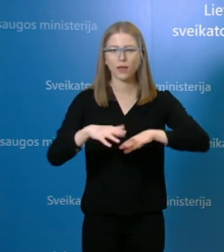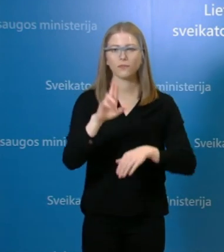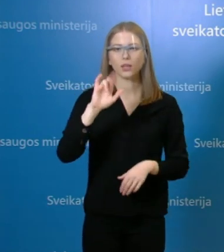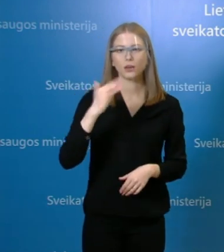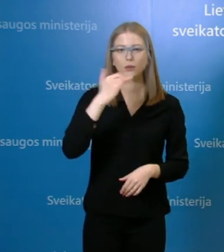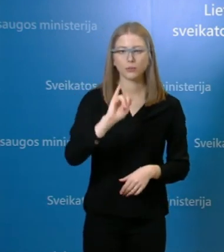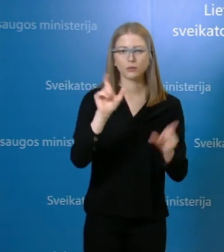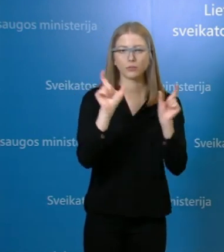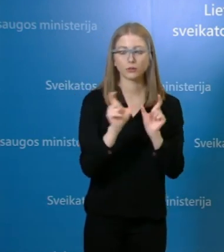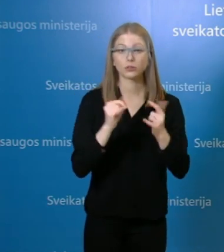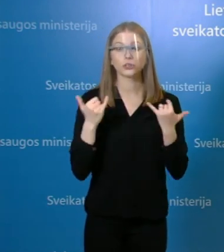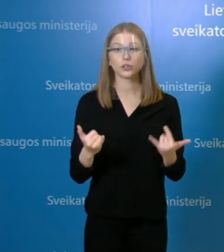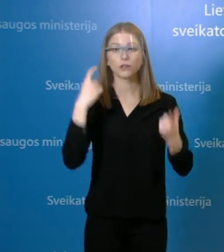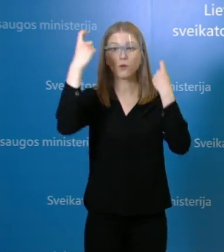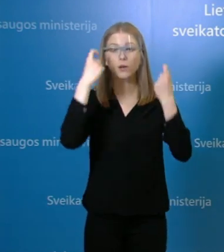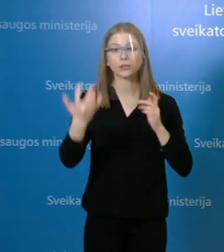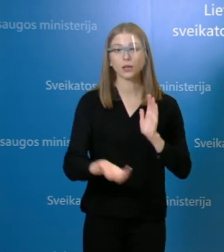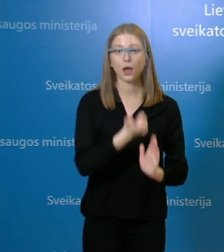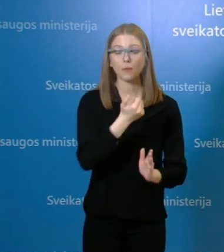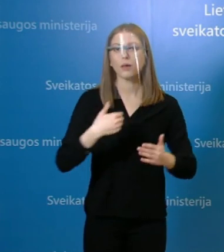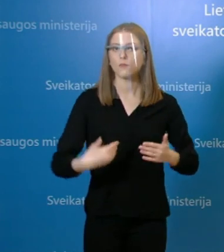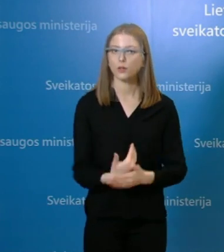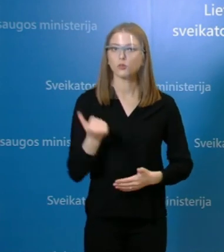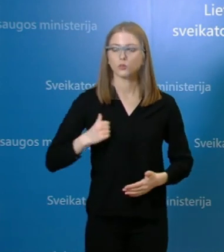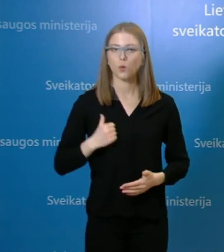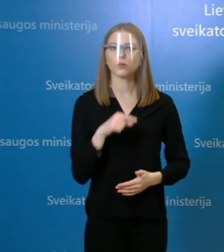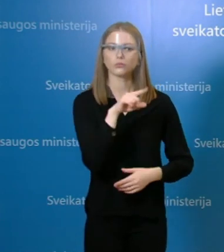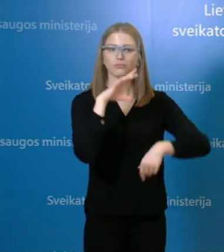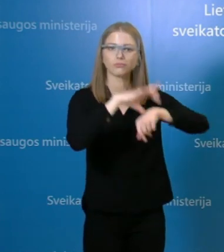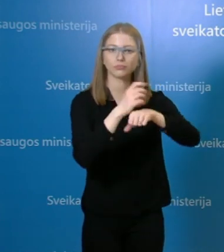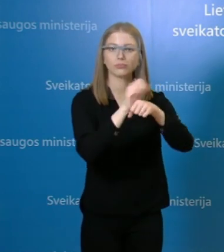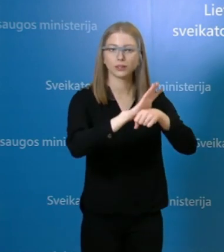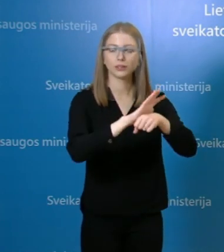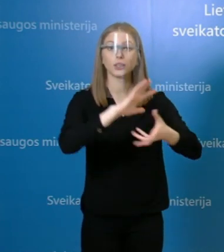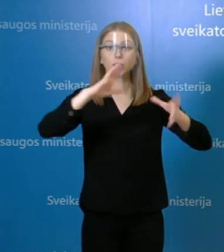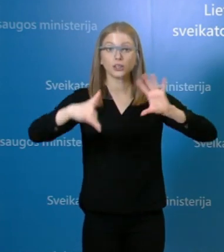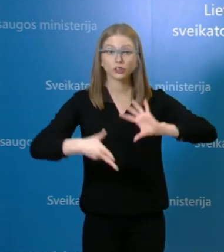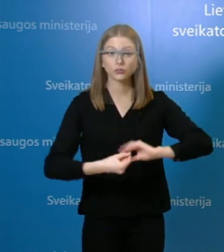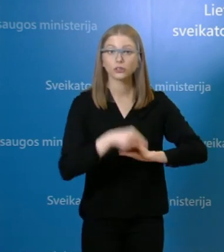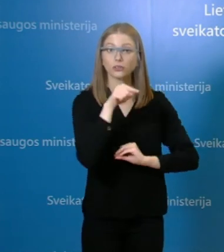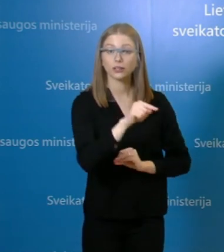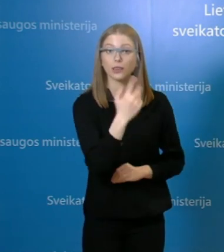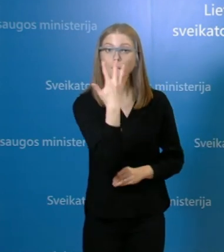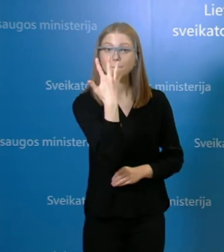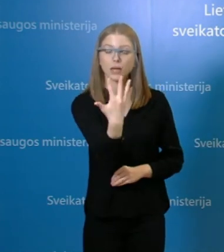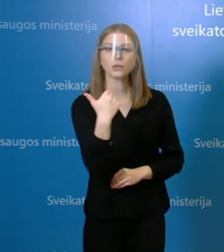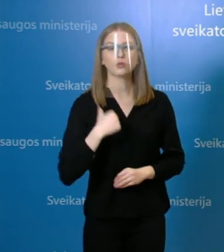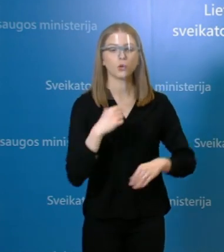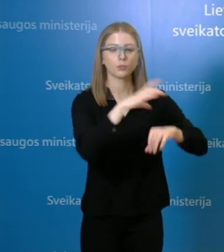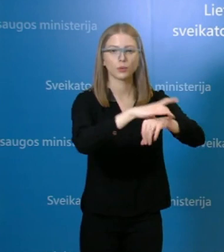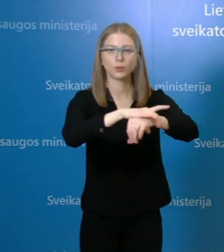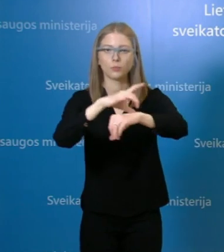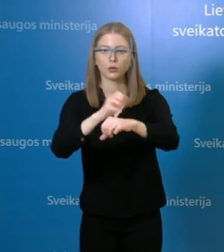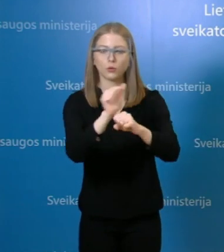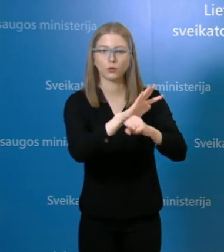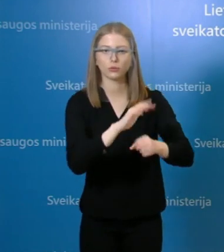Informacija, kad yra registruotas dar vienas teigiamas tyrimo atsakymas, tai iš viso yra registruoti penki COVID-19 ligos atvejai.